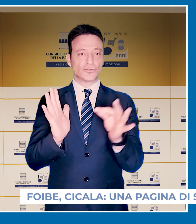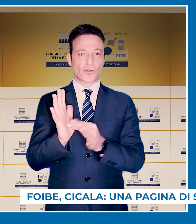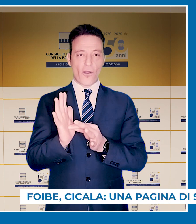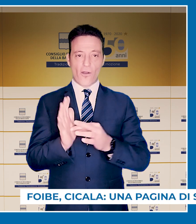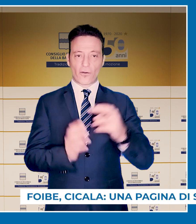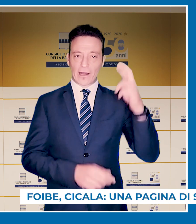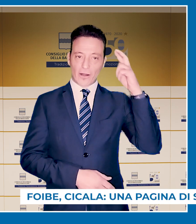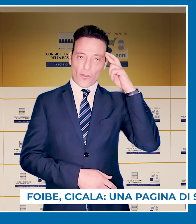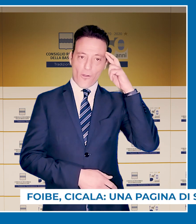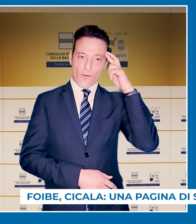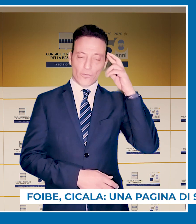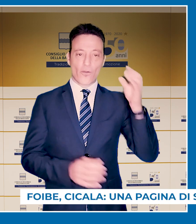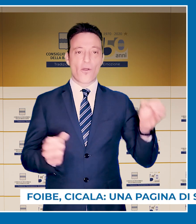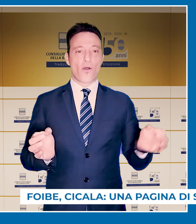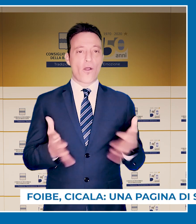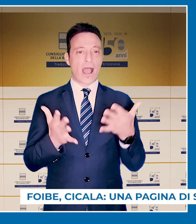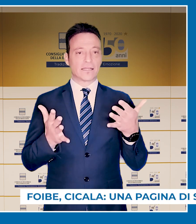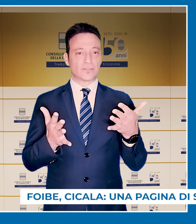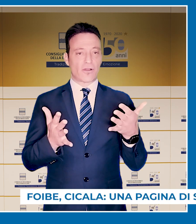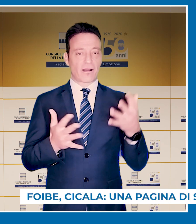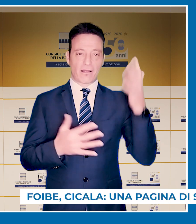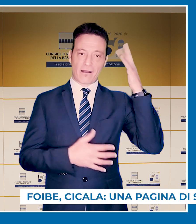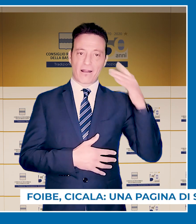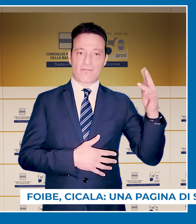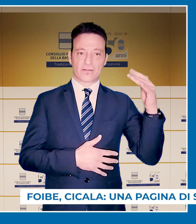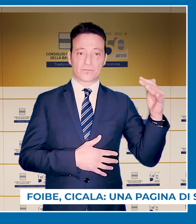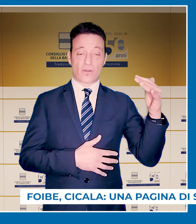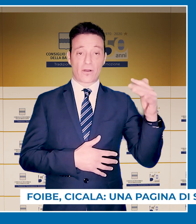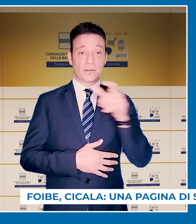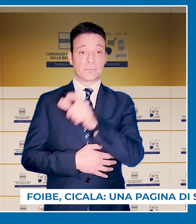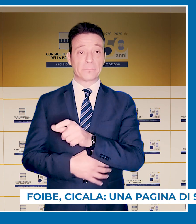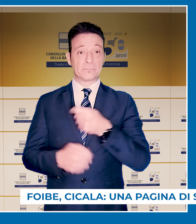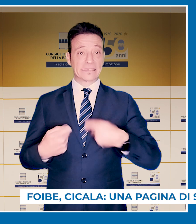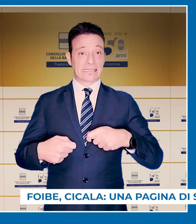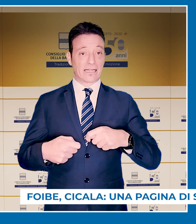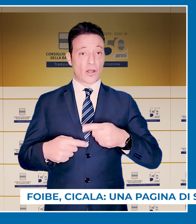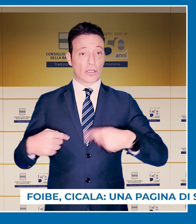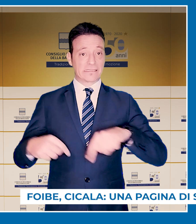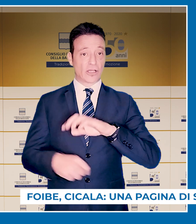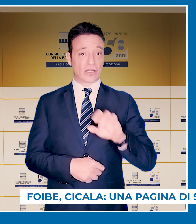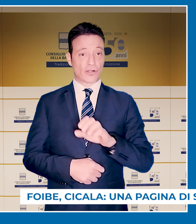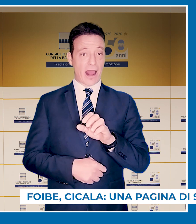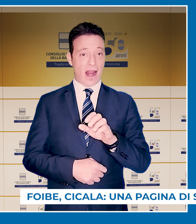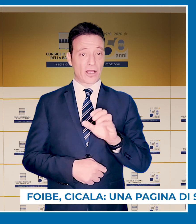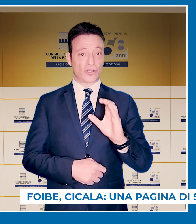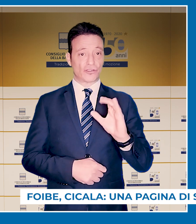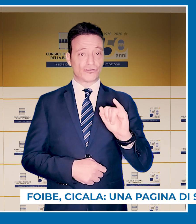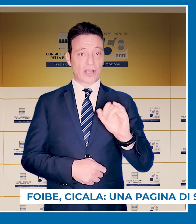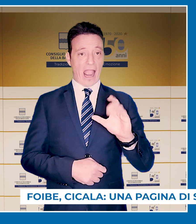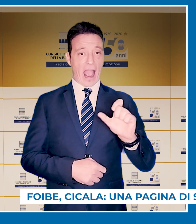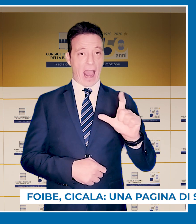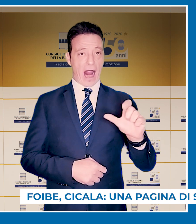del ricordo, occasione di riflessione. Il Presidente del Consiglio regionale della Basilicata, Cicala,